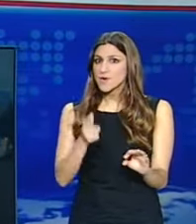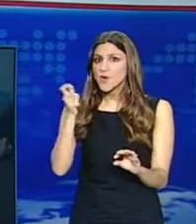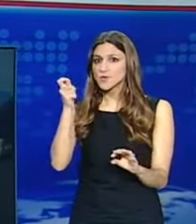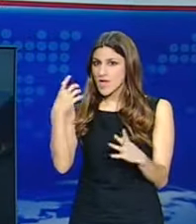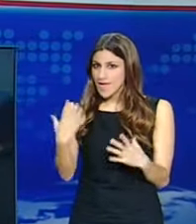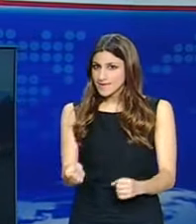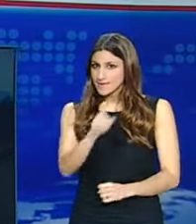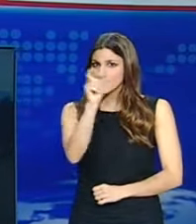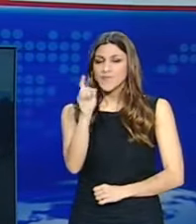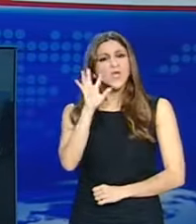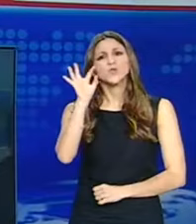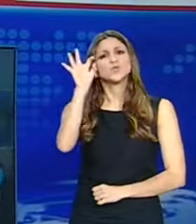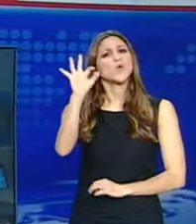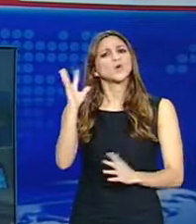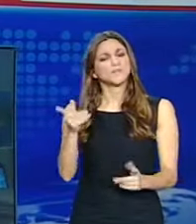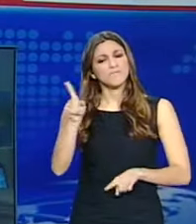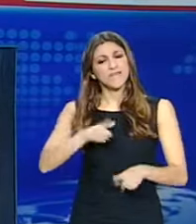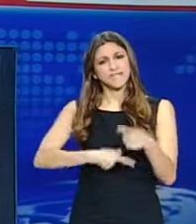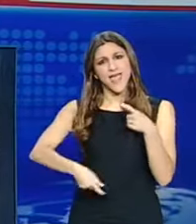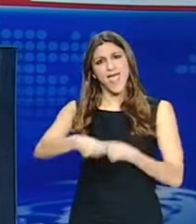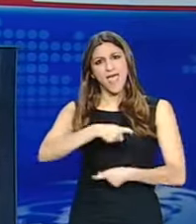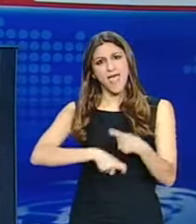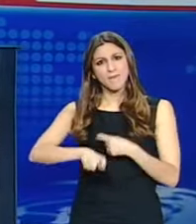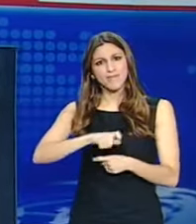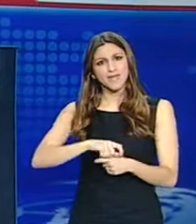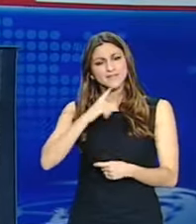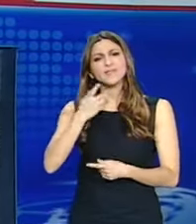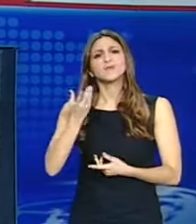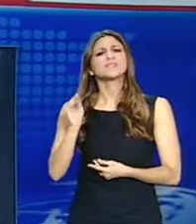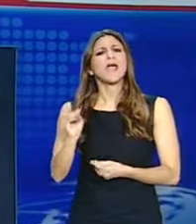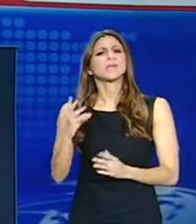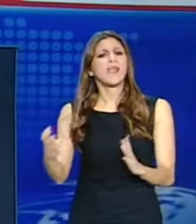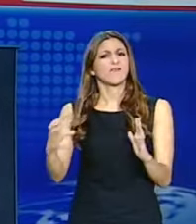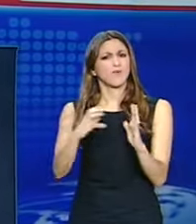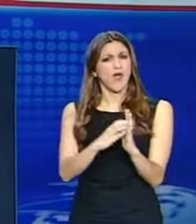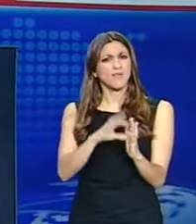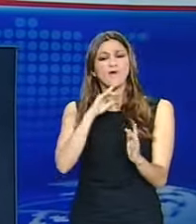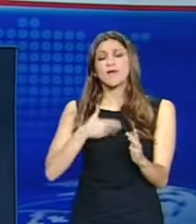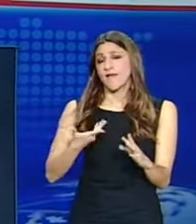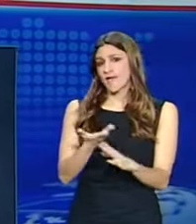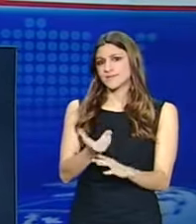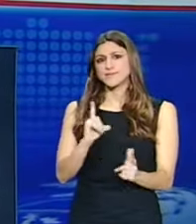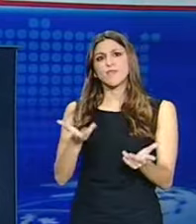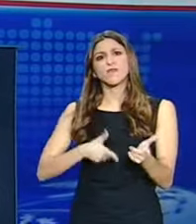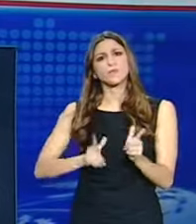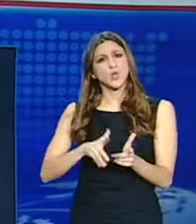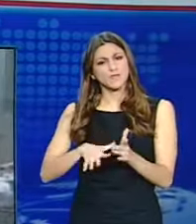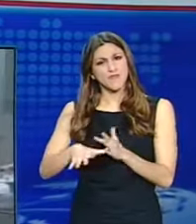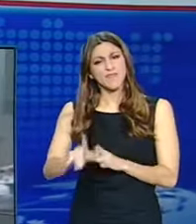Στόχος του Υπουργείου είναι να αποφευθούν περιπτώσεις εκμετάλλευσης του άρθρο 99 από επιχειρήσεις, ώστε να μπλοκάρουν την καταβολή των υποχρεώσεών τους